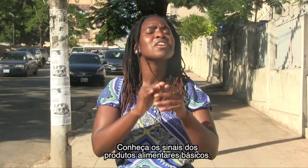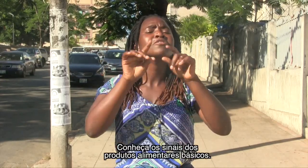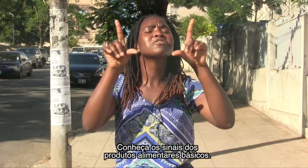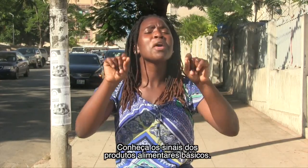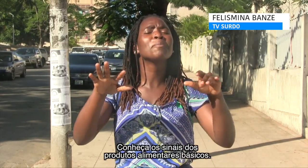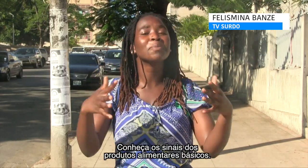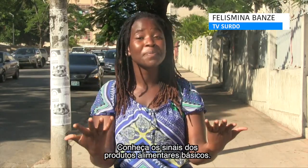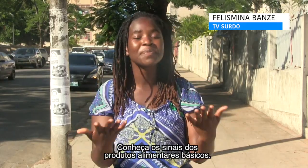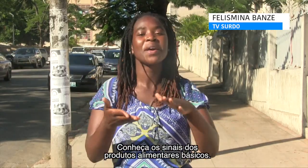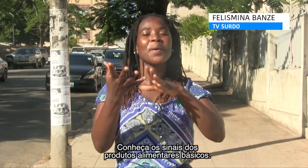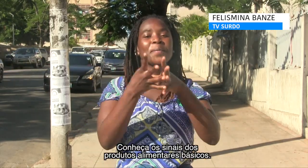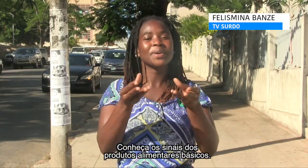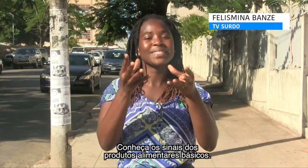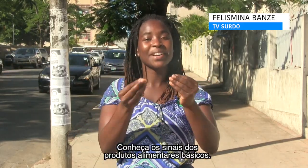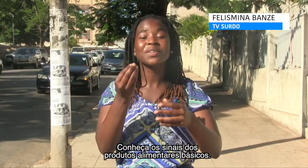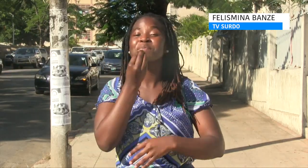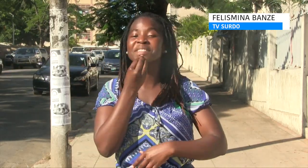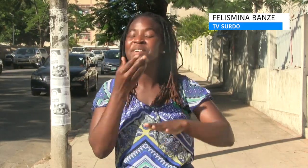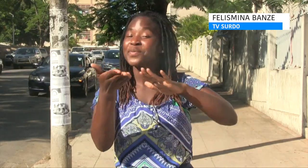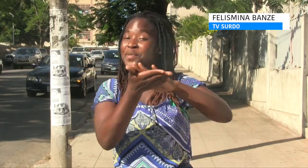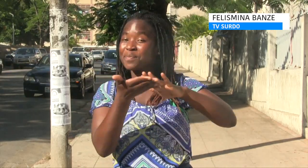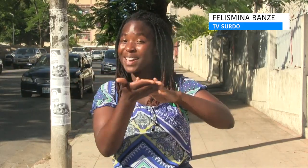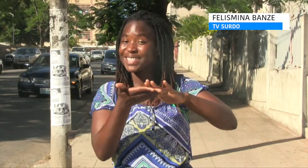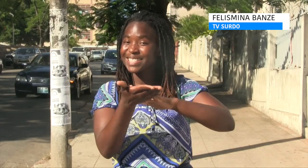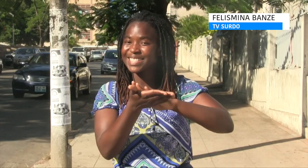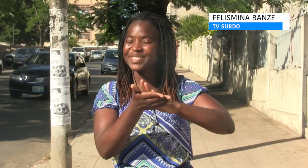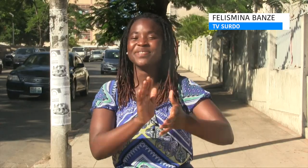Conheça os sinais dos produtos alimentares básicos.